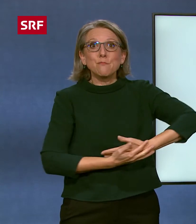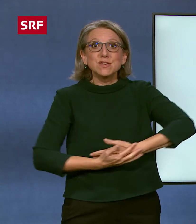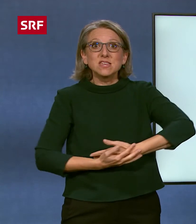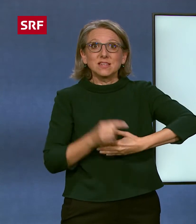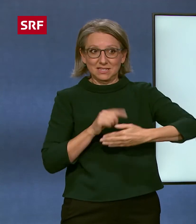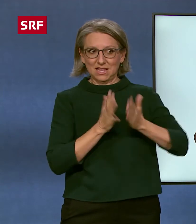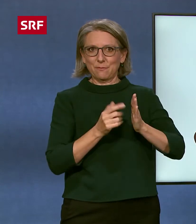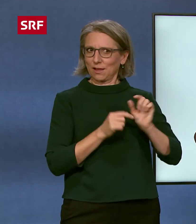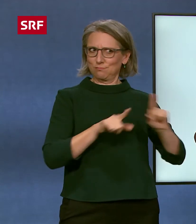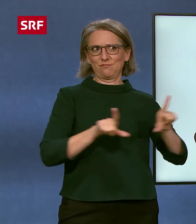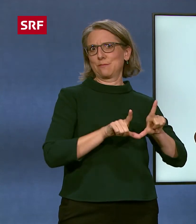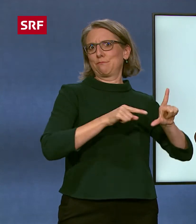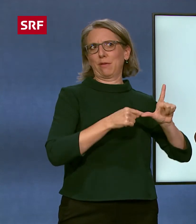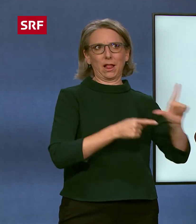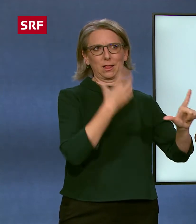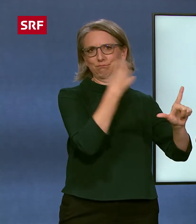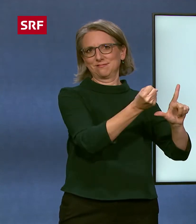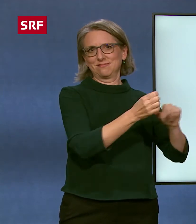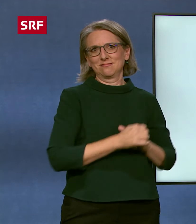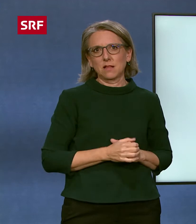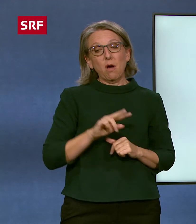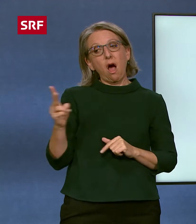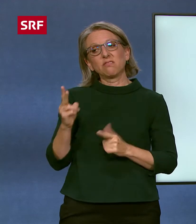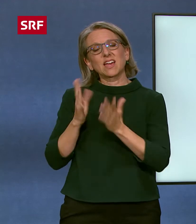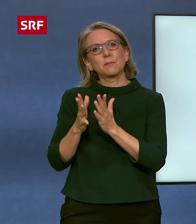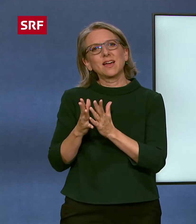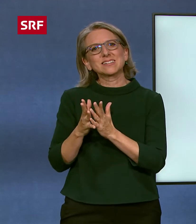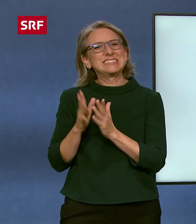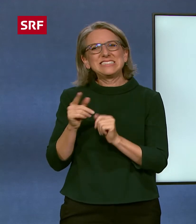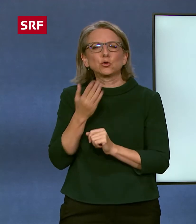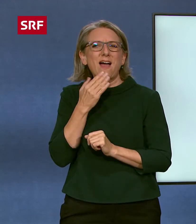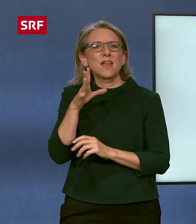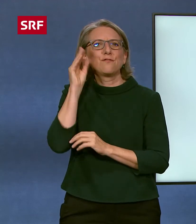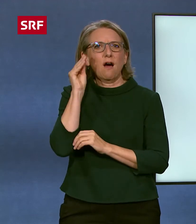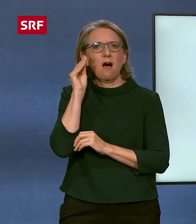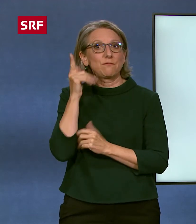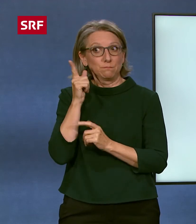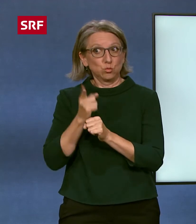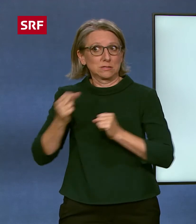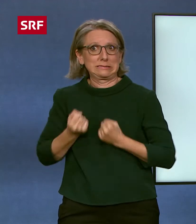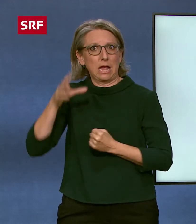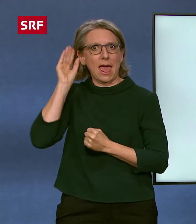Andere sind nicht so leicht zu verstehen, wenn man sie nicht gelernt hat. Zum Beispiel die Gebärde für den Begriff Grün.